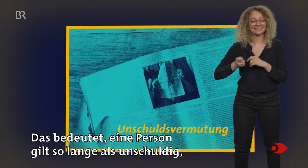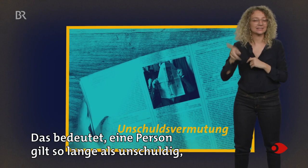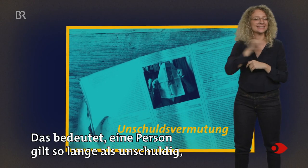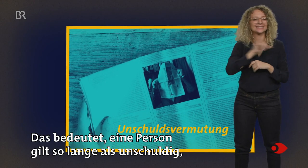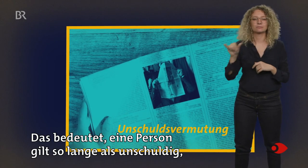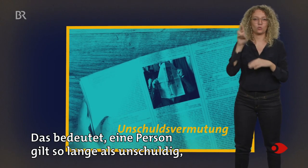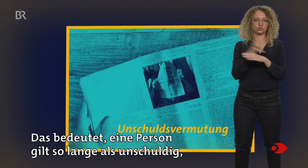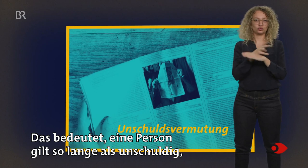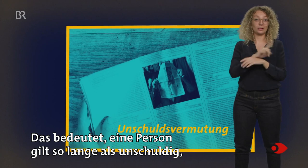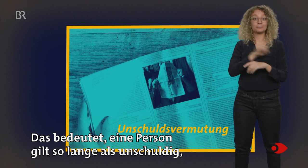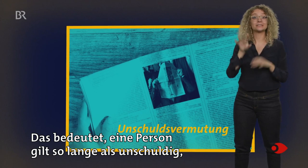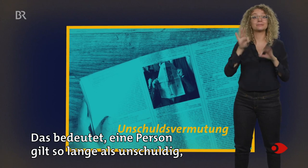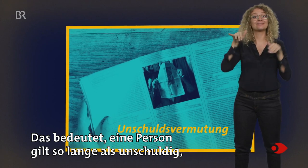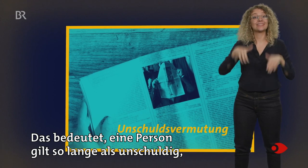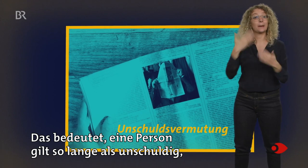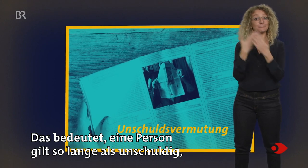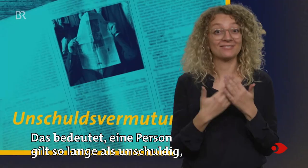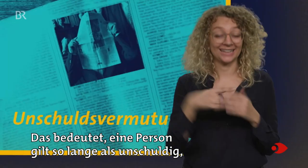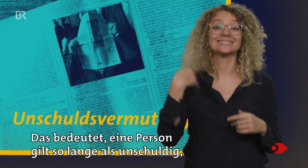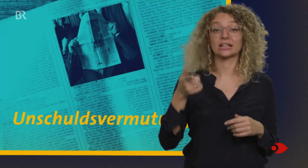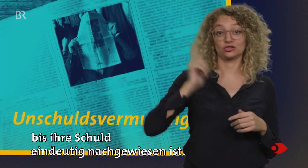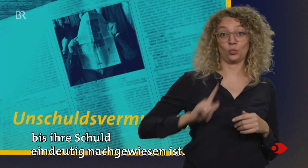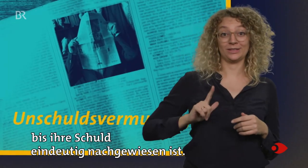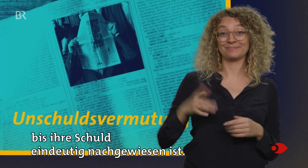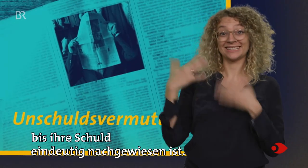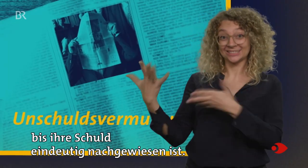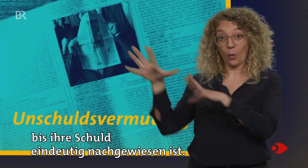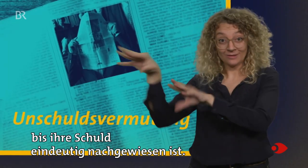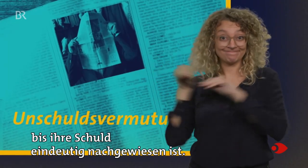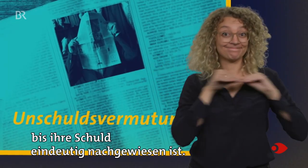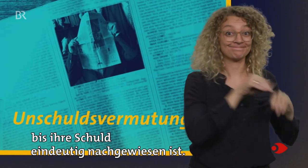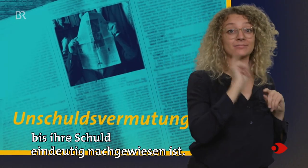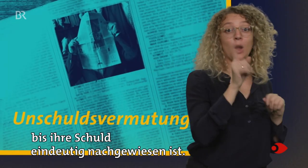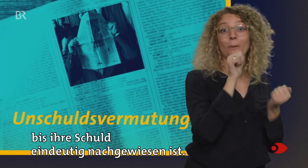bedeutet, eine Person gilt so lange als unschuldig, bis ihre Schuld eindeutig nachgewiesen ist.